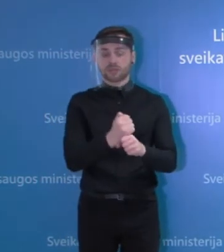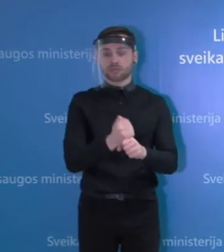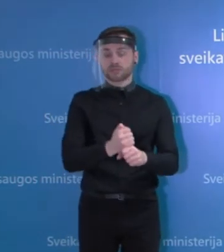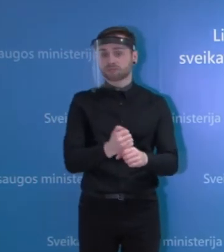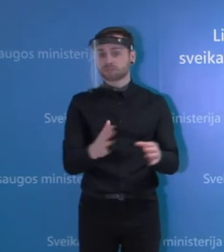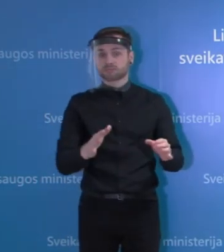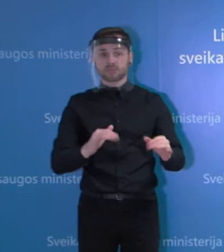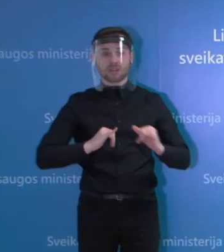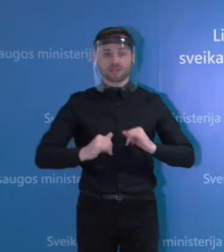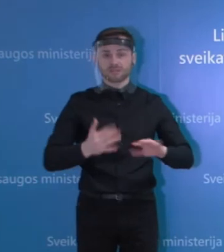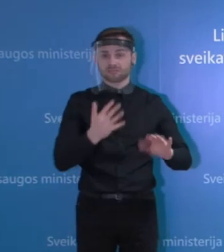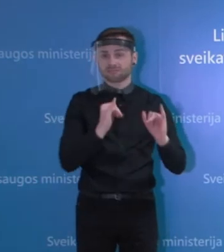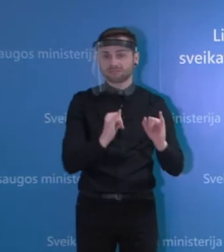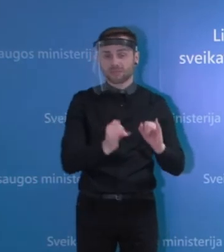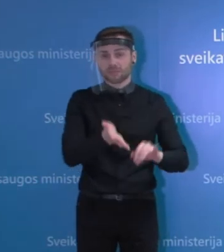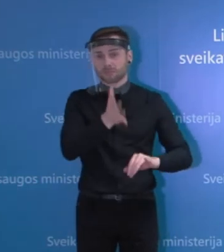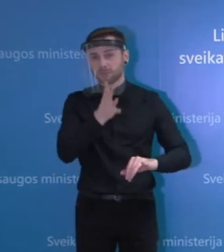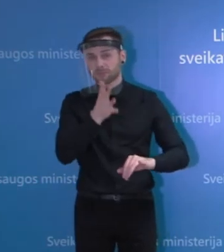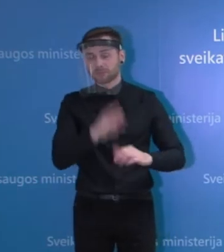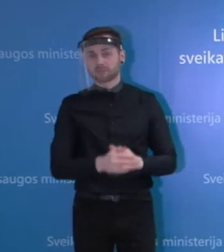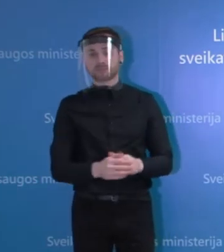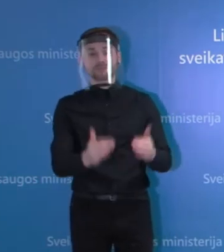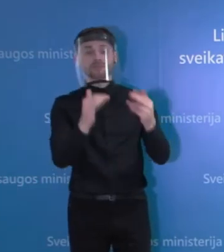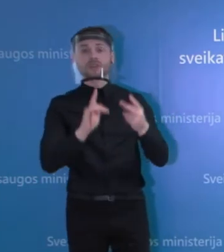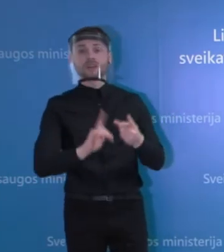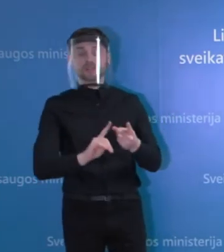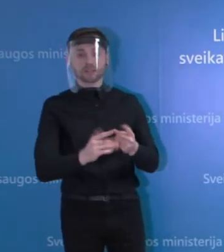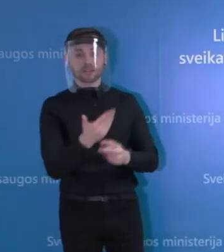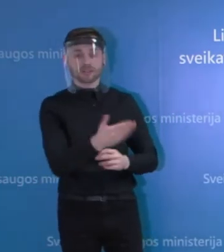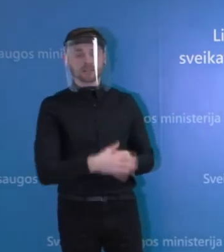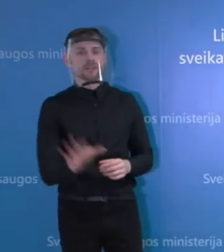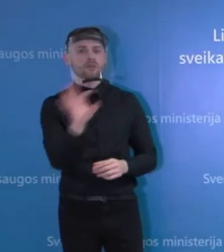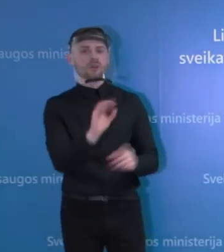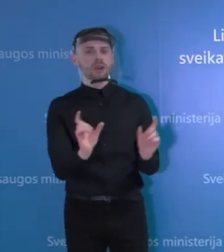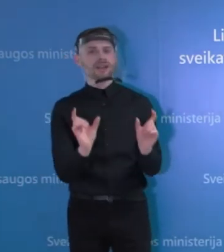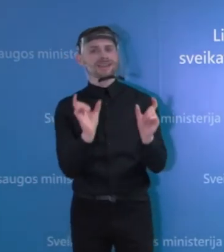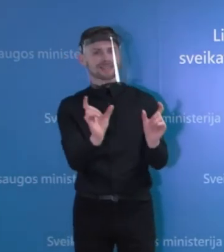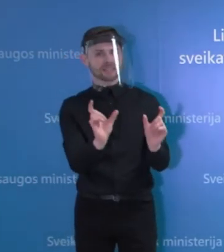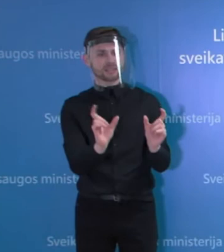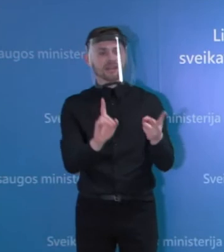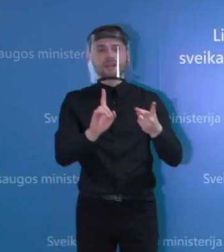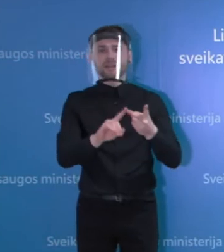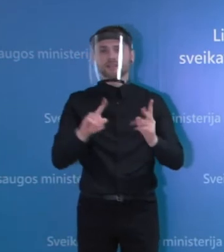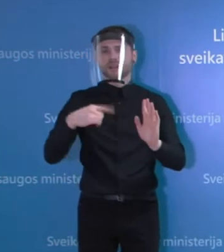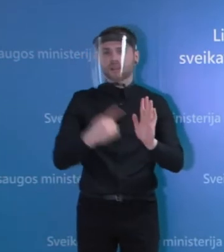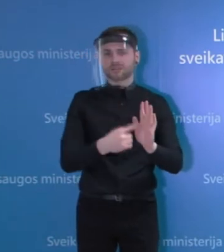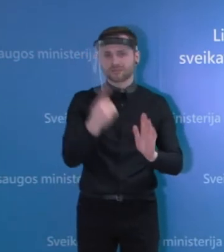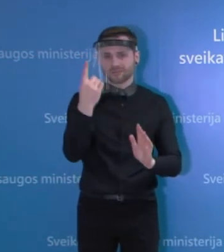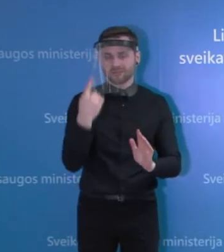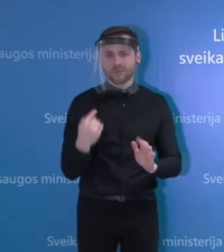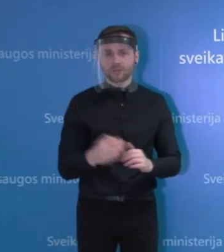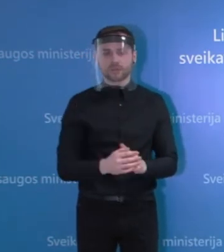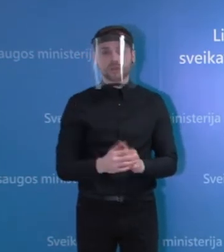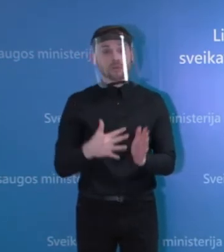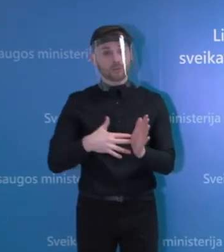elgesi. Taip, Augustai, laukiam klausimą. Ministrė, dėl karantino klausimas, tuomet kitas yra, ar bus